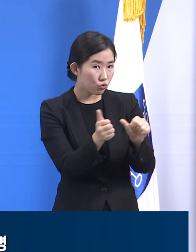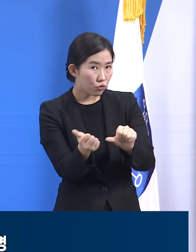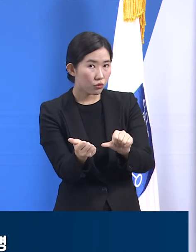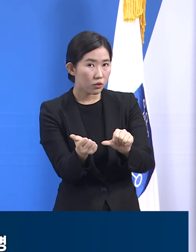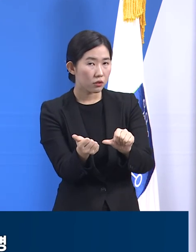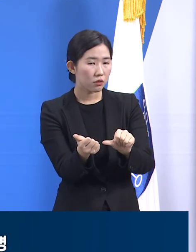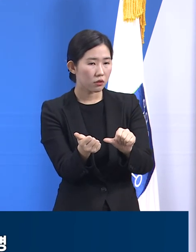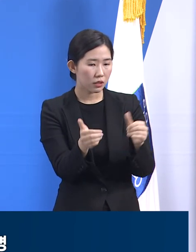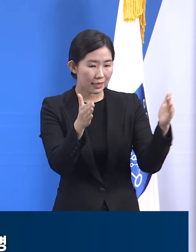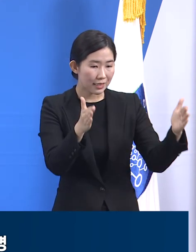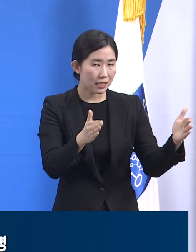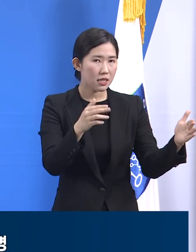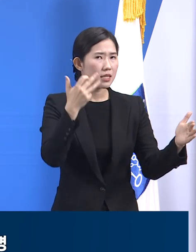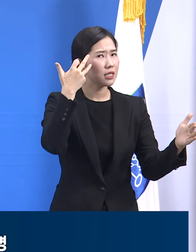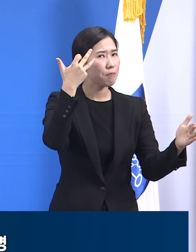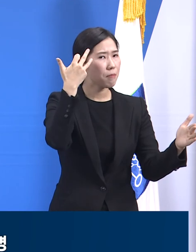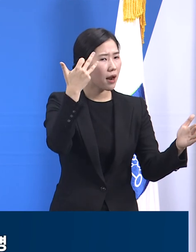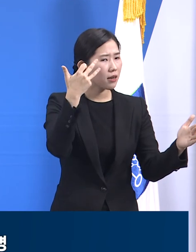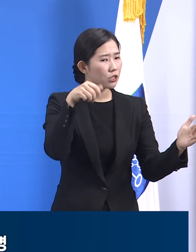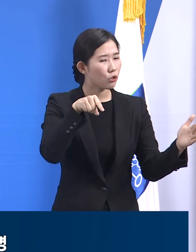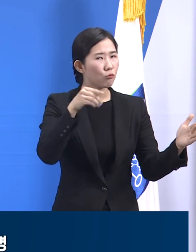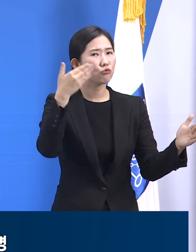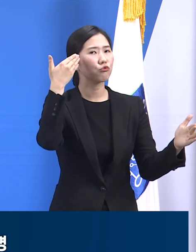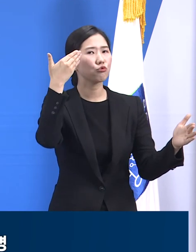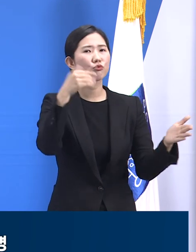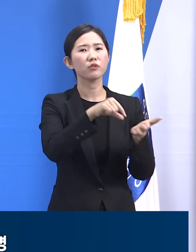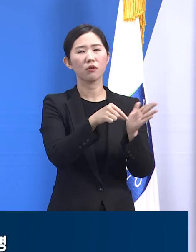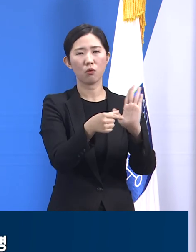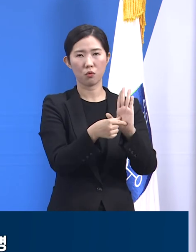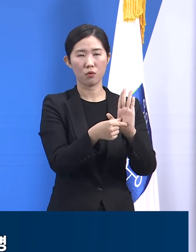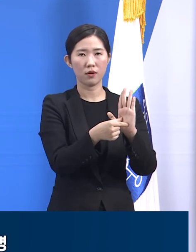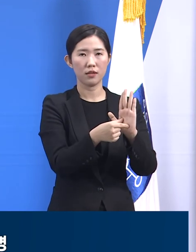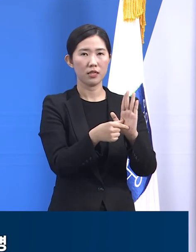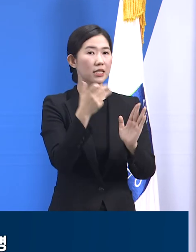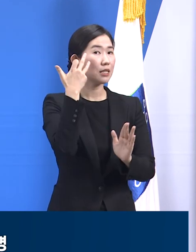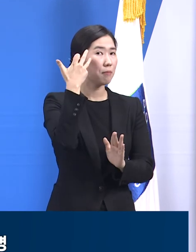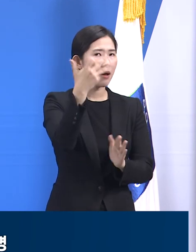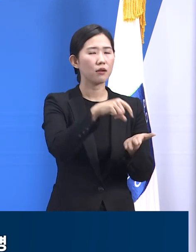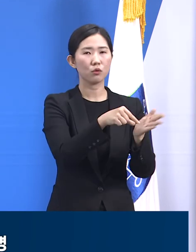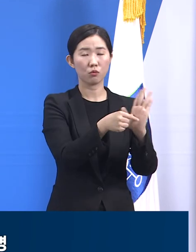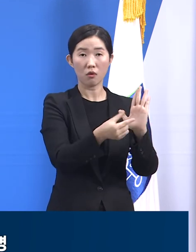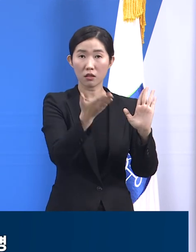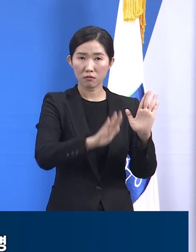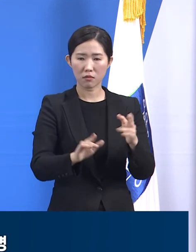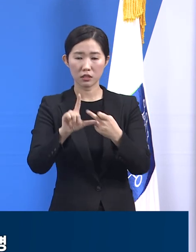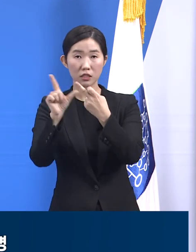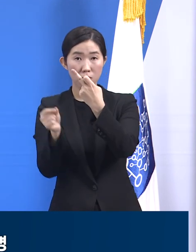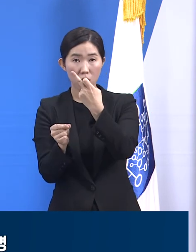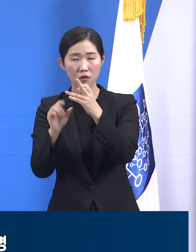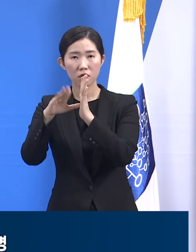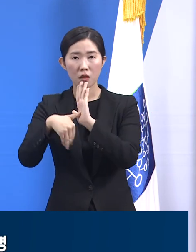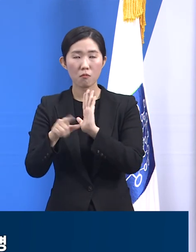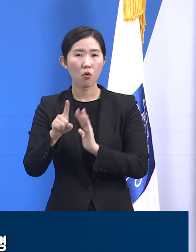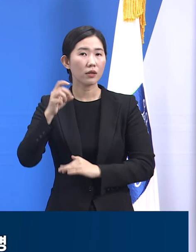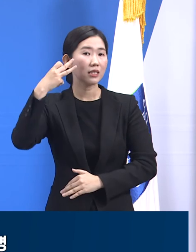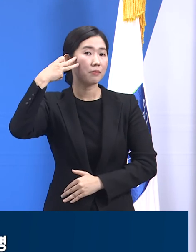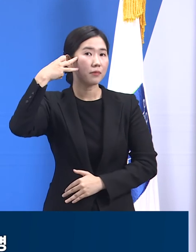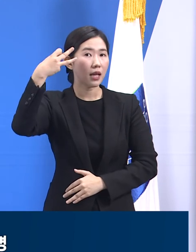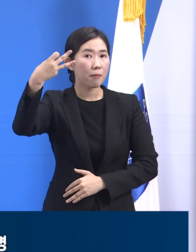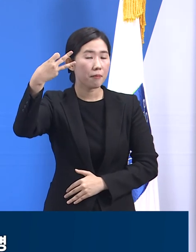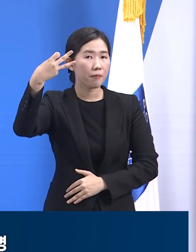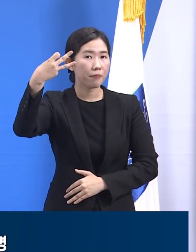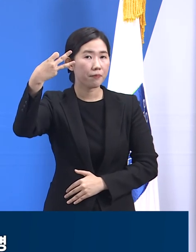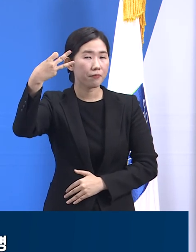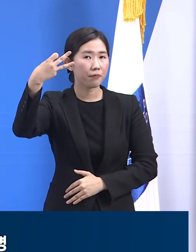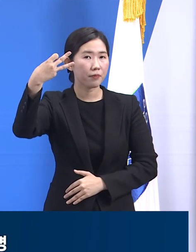.9일의 투병기간을 조사할 수 있었습니다. 하지만 12월에는 13.5일로 약 6.4일